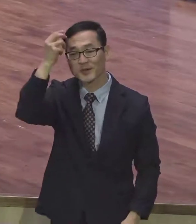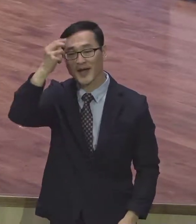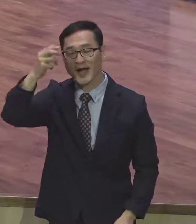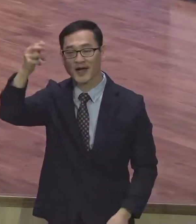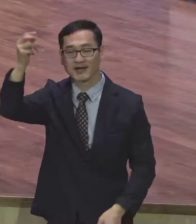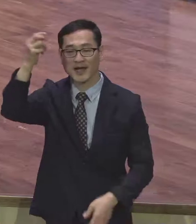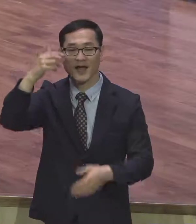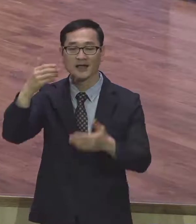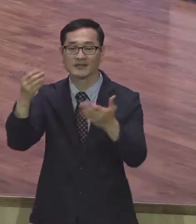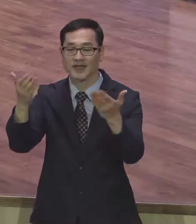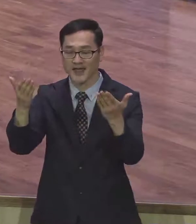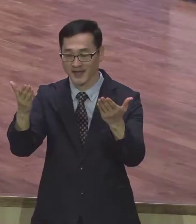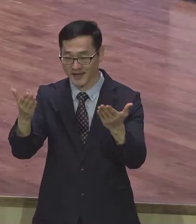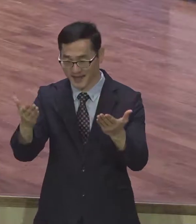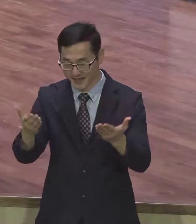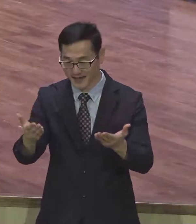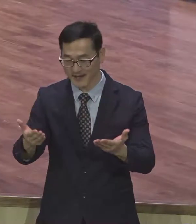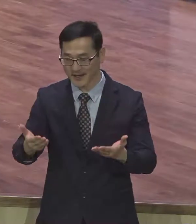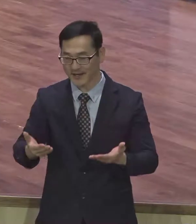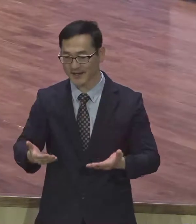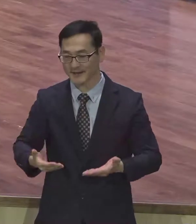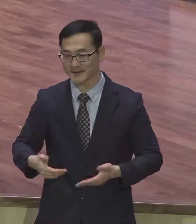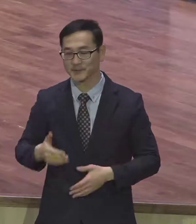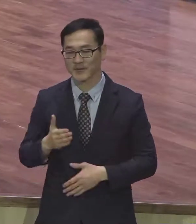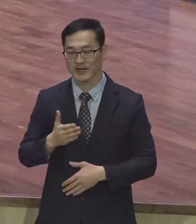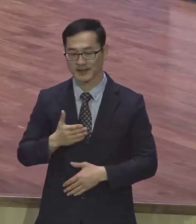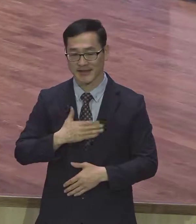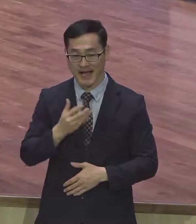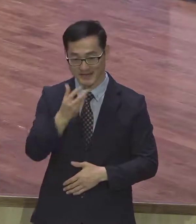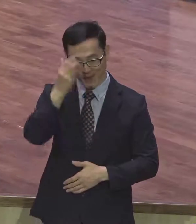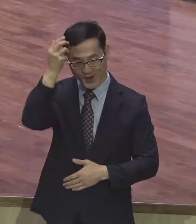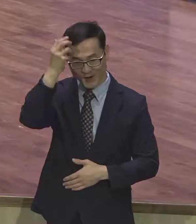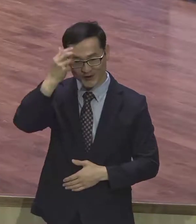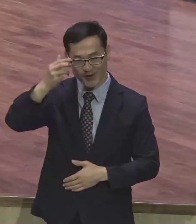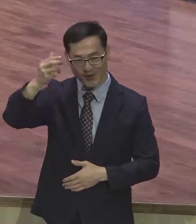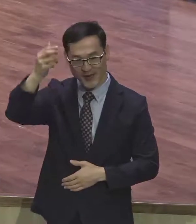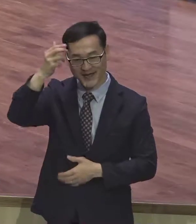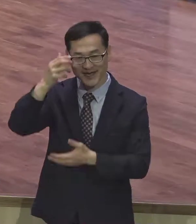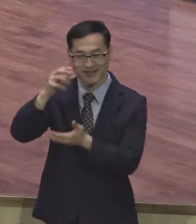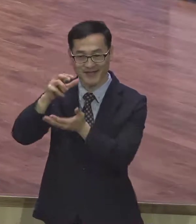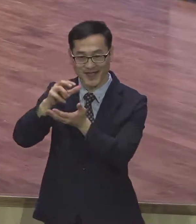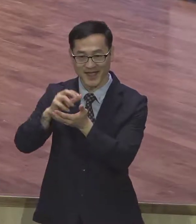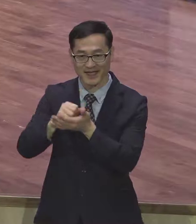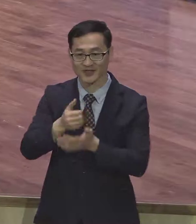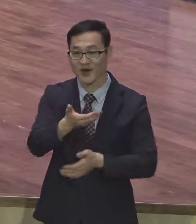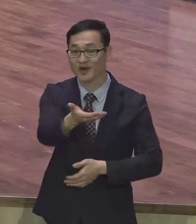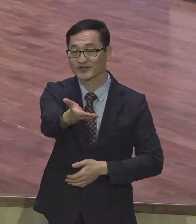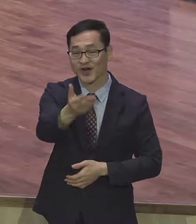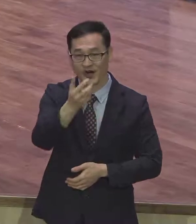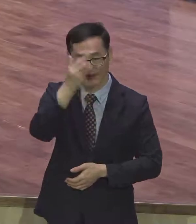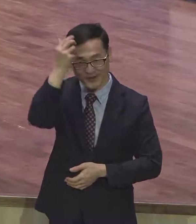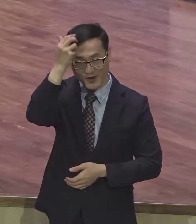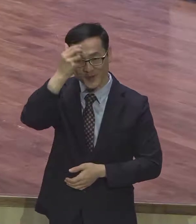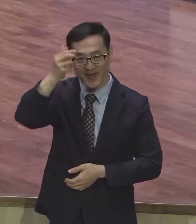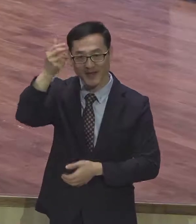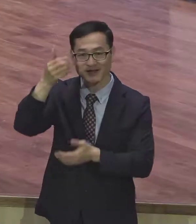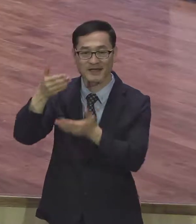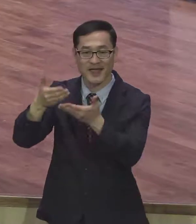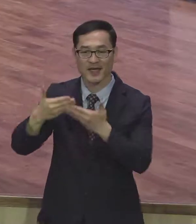받았네 나 성령 받았네 너 성령 받았네